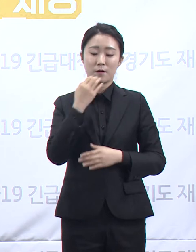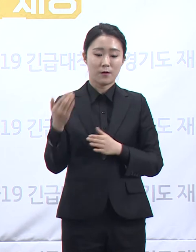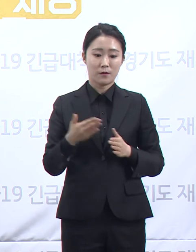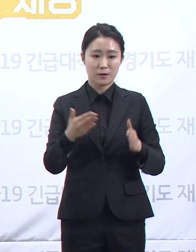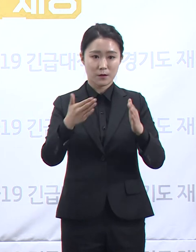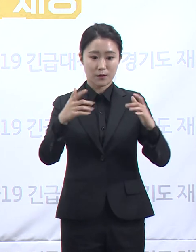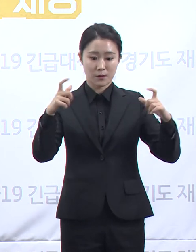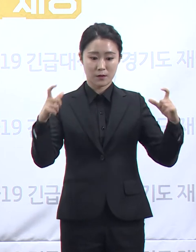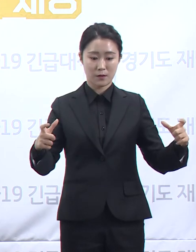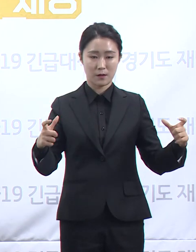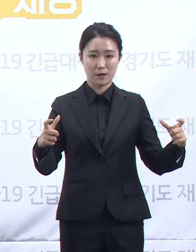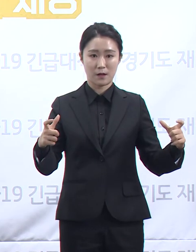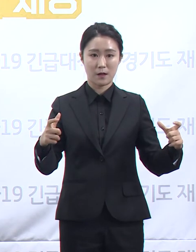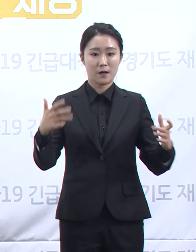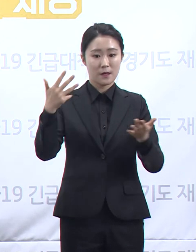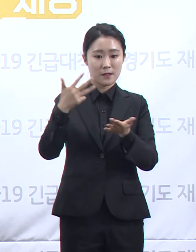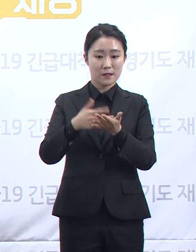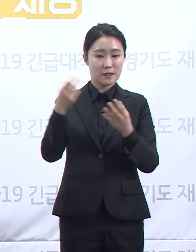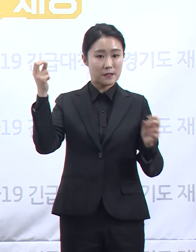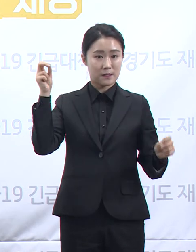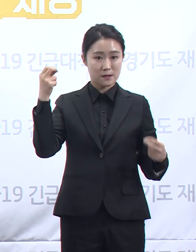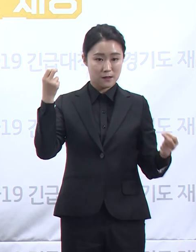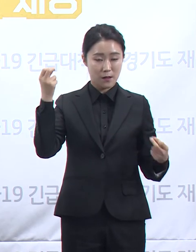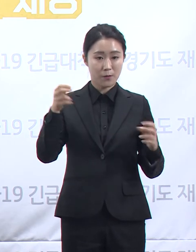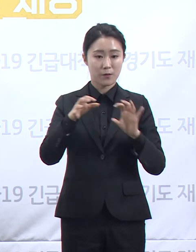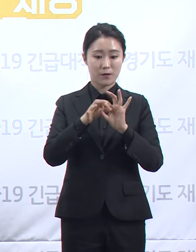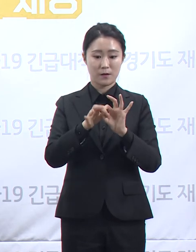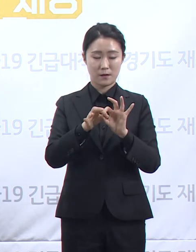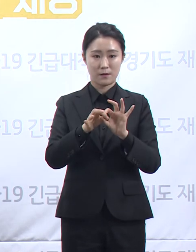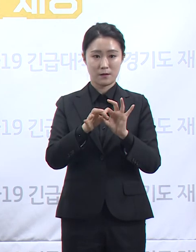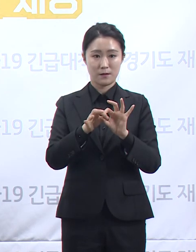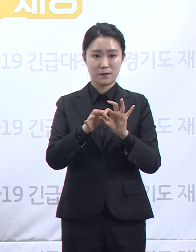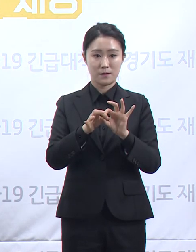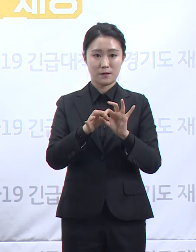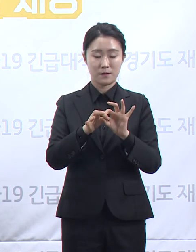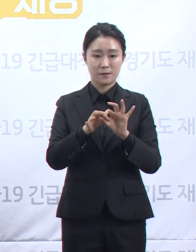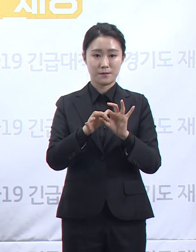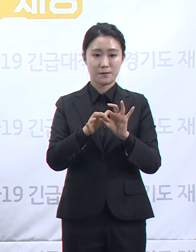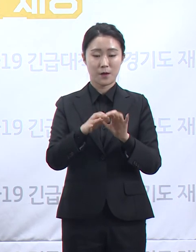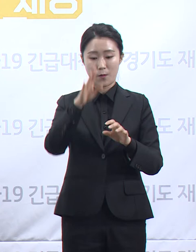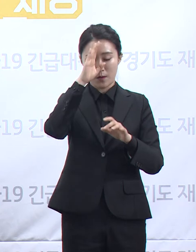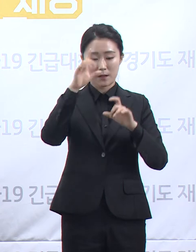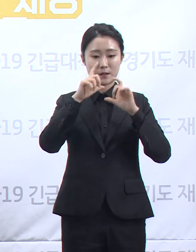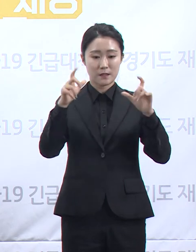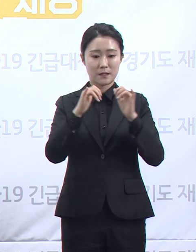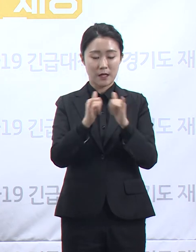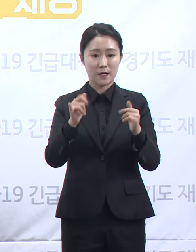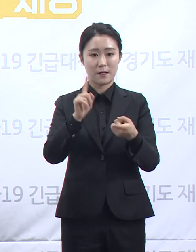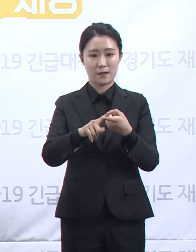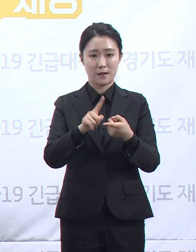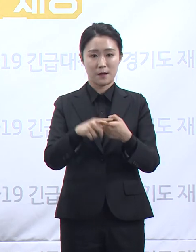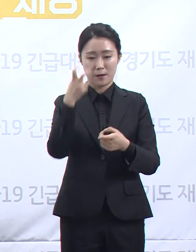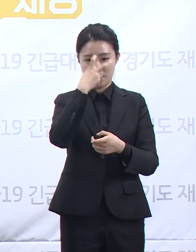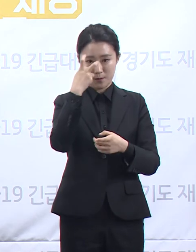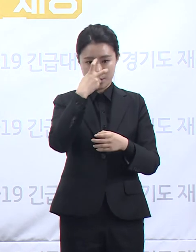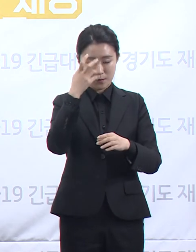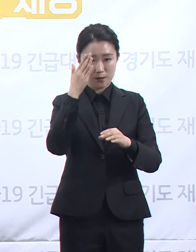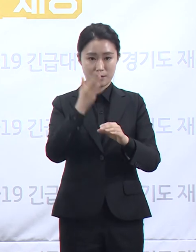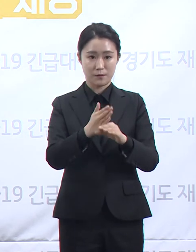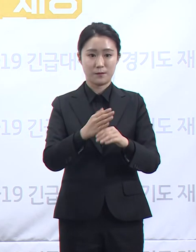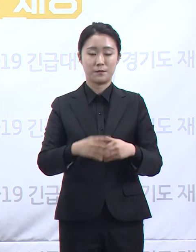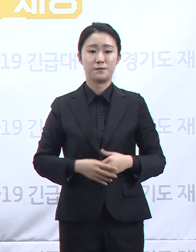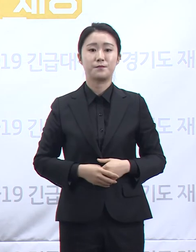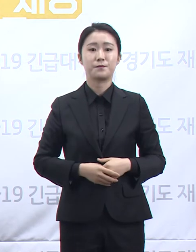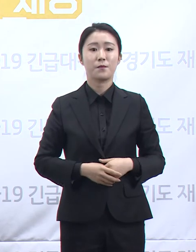시설 이용자에 대한 추적관리도 진행 중입니다. 그런 업소의 명칭을 불러드리면